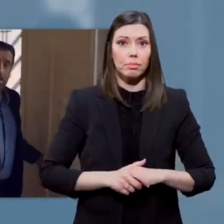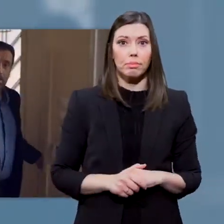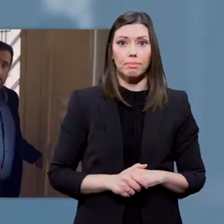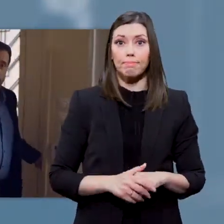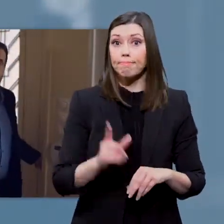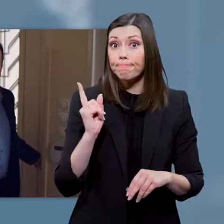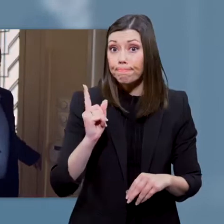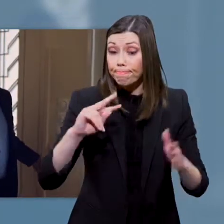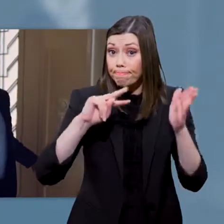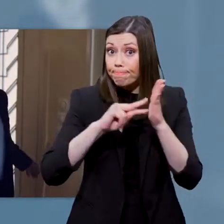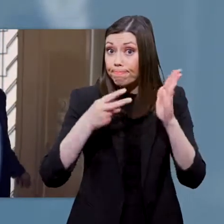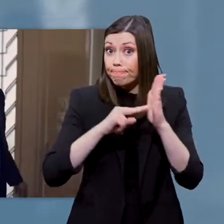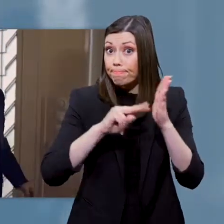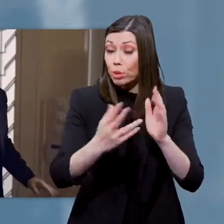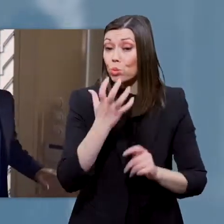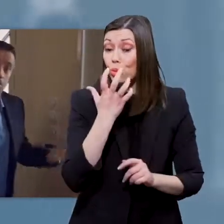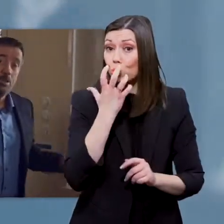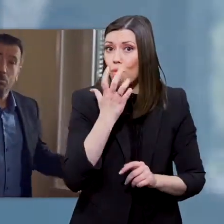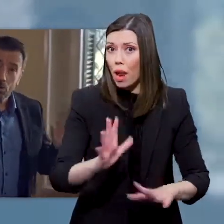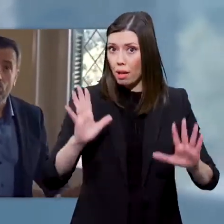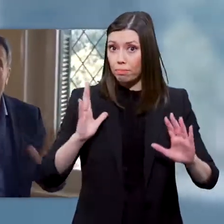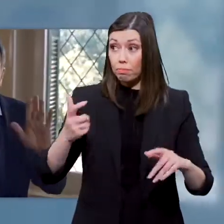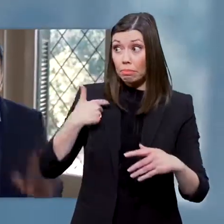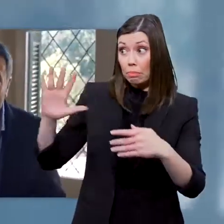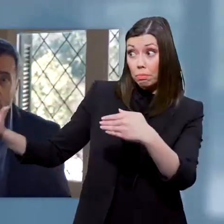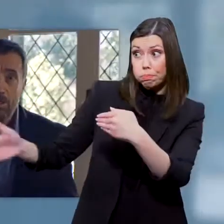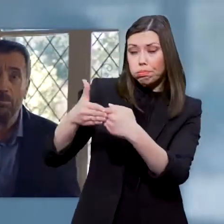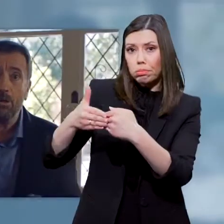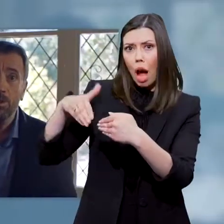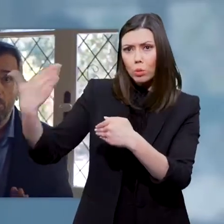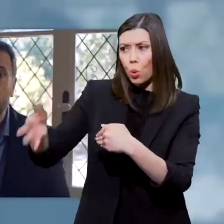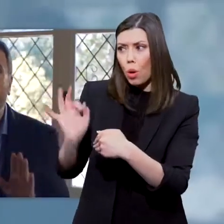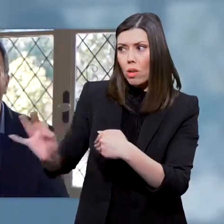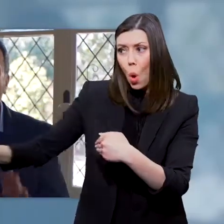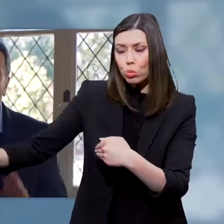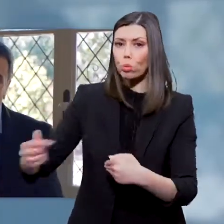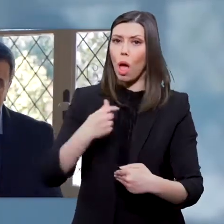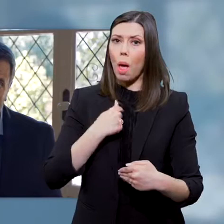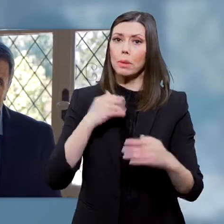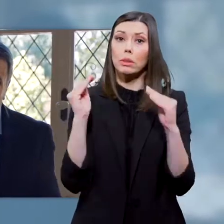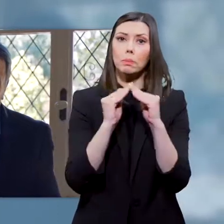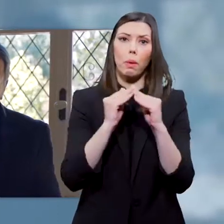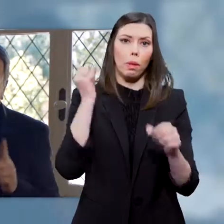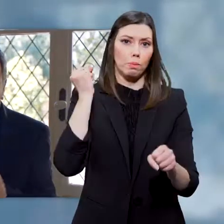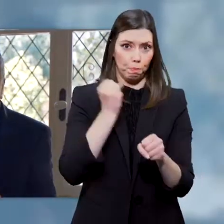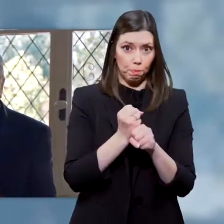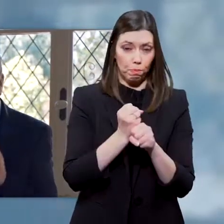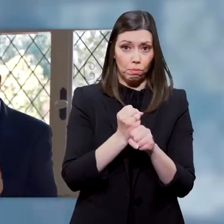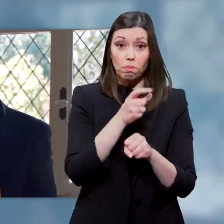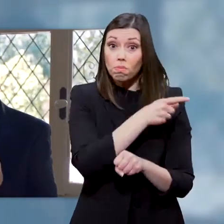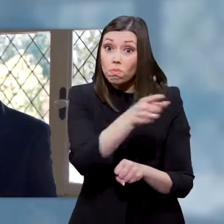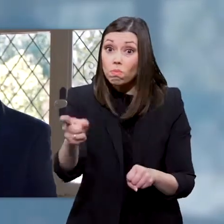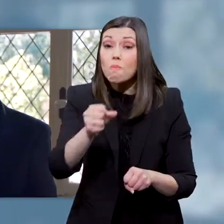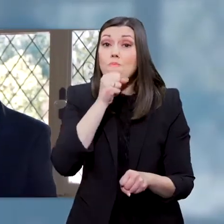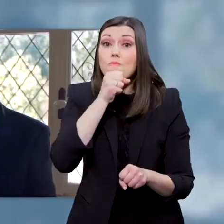Παιδιά, τα πράγματα είναι σοβαρά. Κλείνουμε την πόρτα στον κορονοϊό και μένουμε σπίτι όσο περισσότερο μπορούμε. Και κυρίως εσείς,